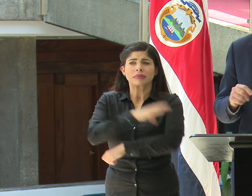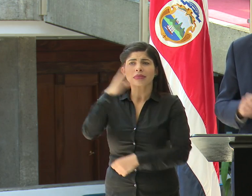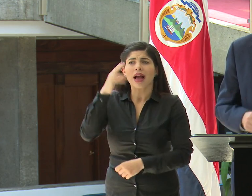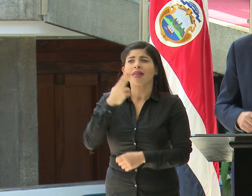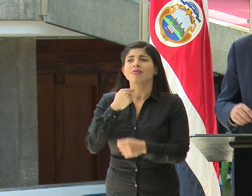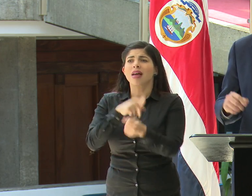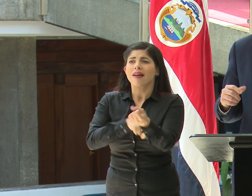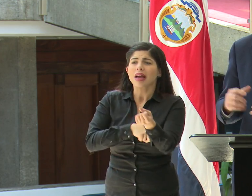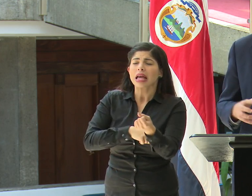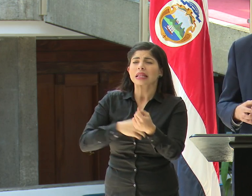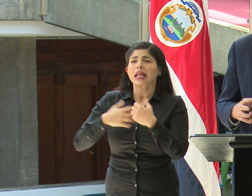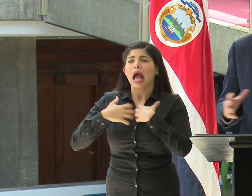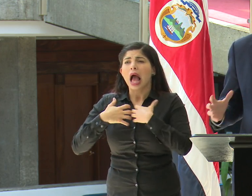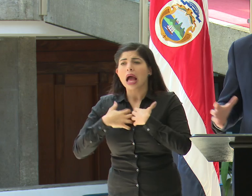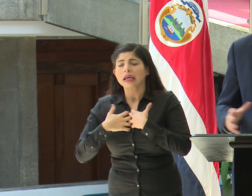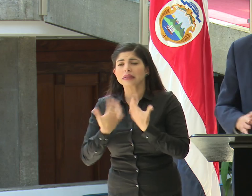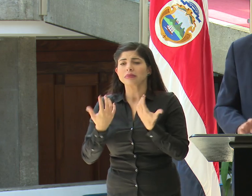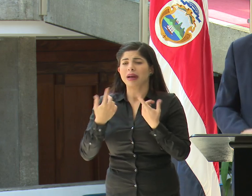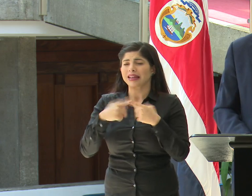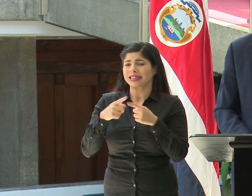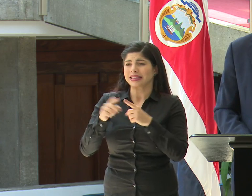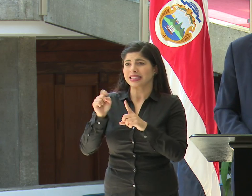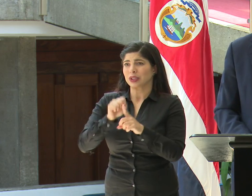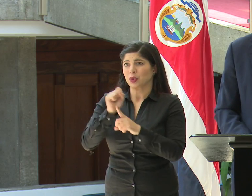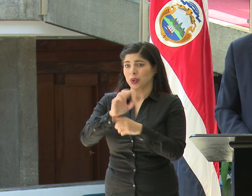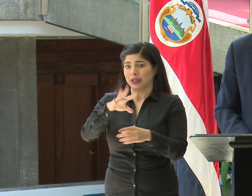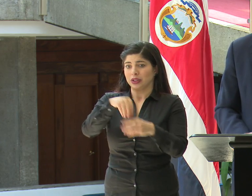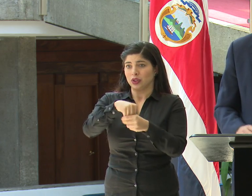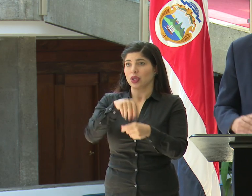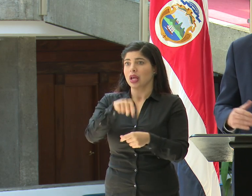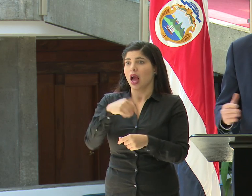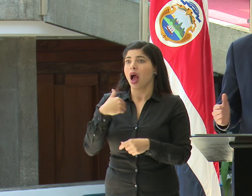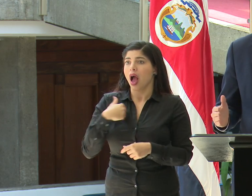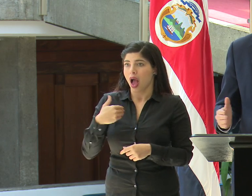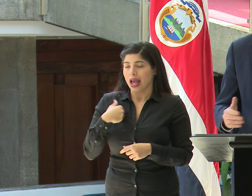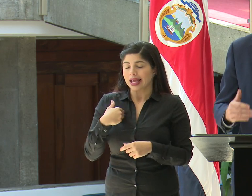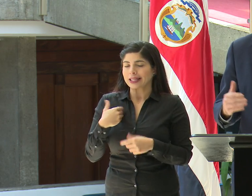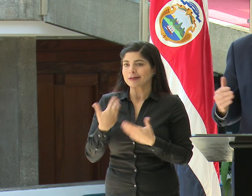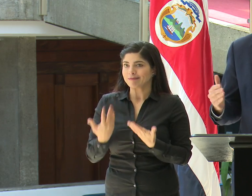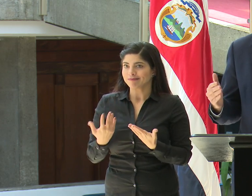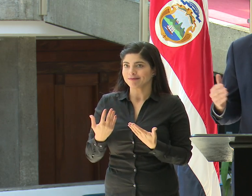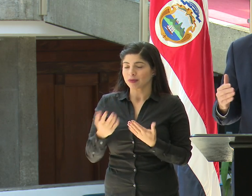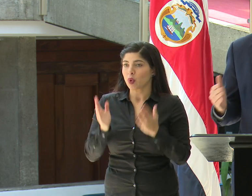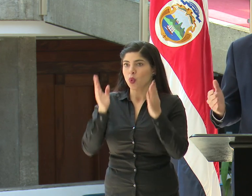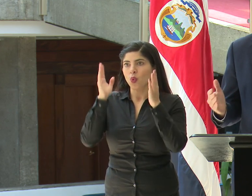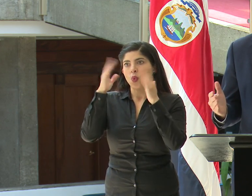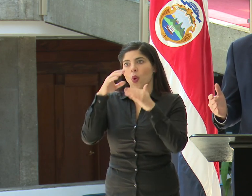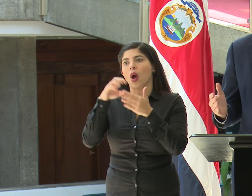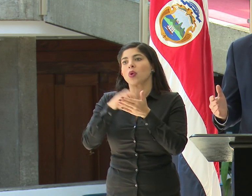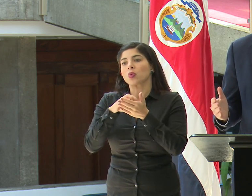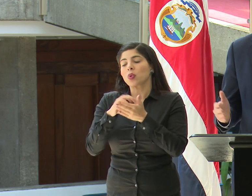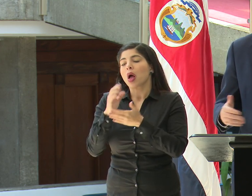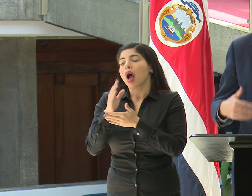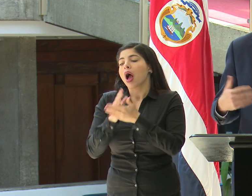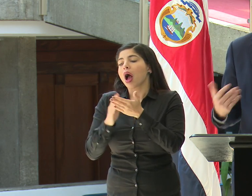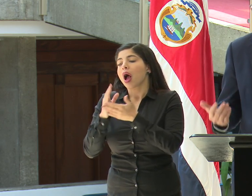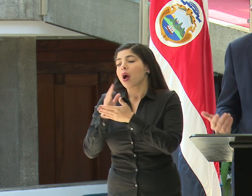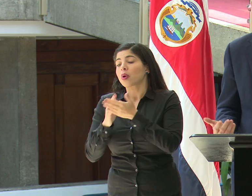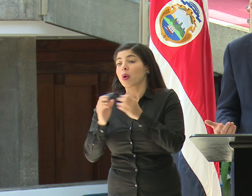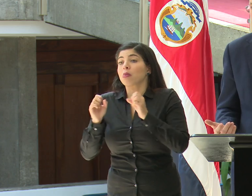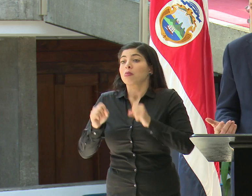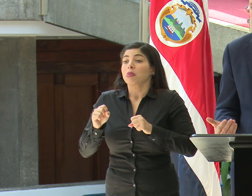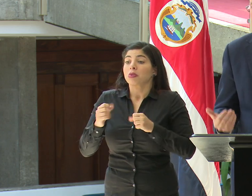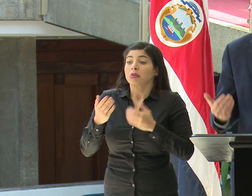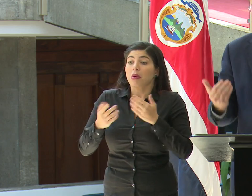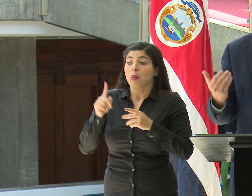diabéticos, con asma, ese tipo de situaciones. Indudablemente habrá uno que otro caso, inclusive puede